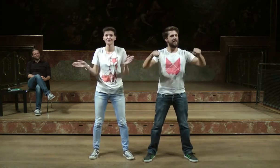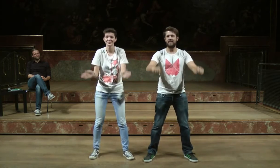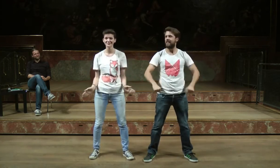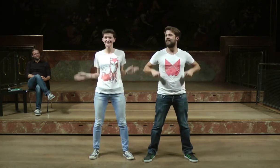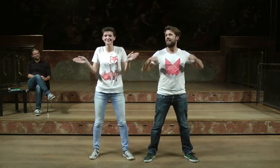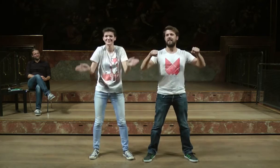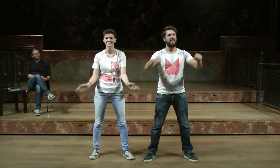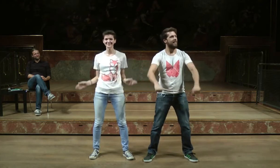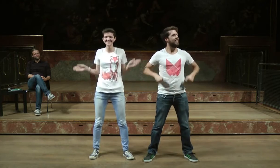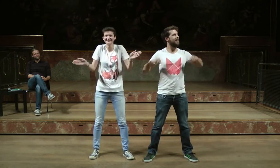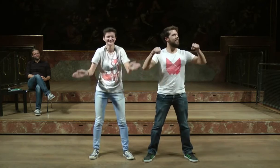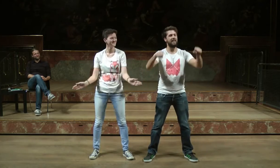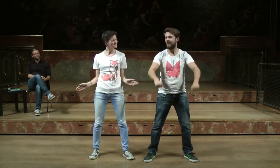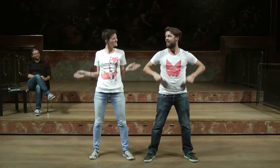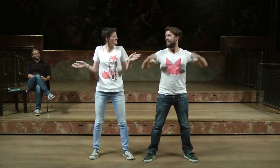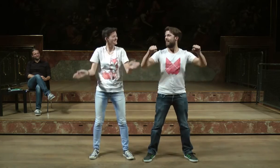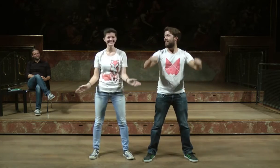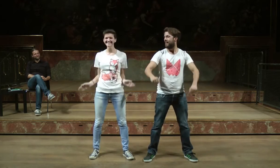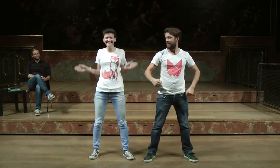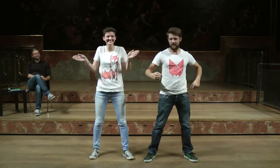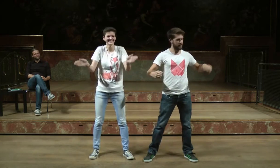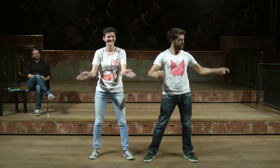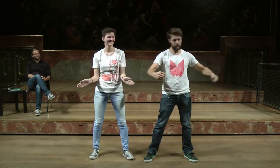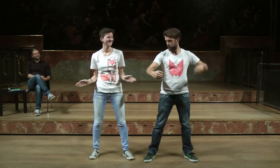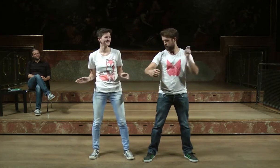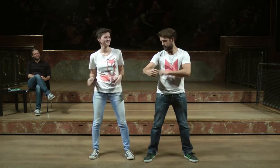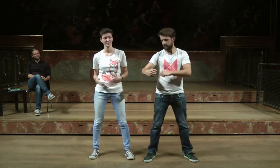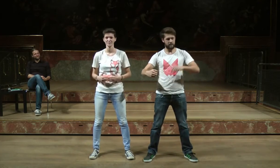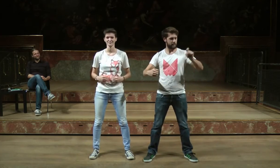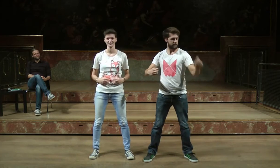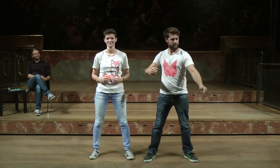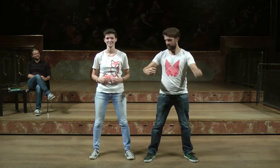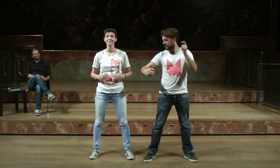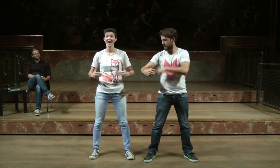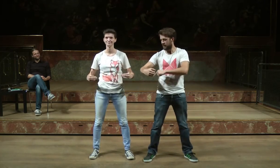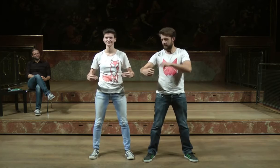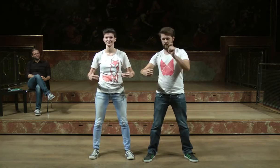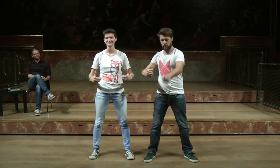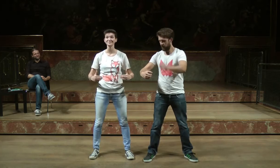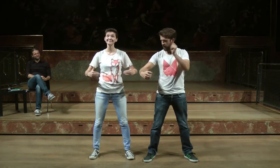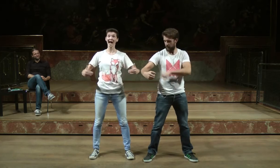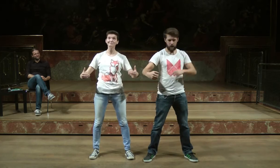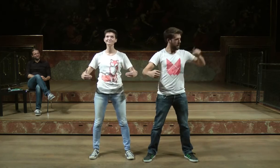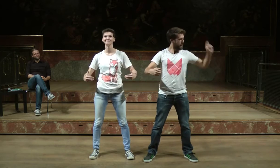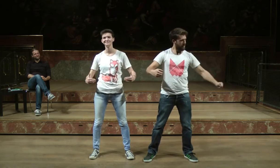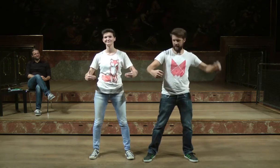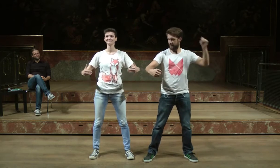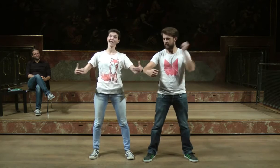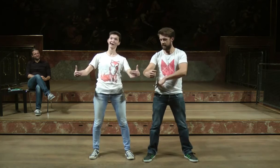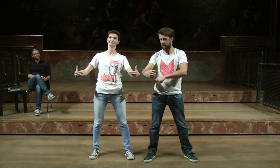und machen es wieder gut. Wir sammeln den Müll Stück für Stück ein. Der Sack wird voller